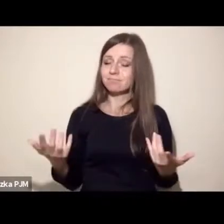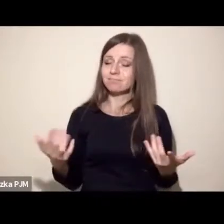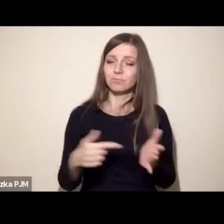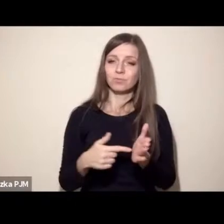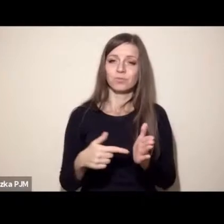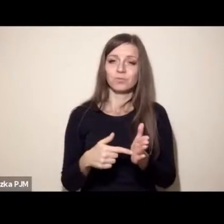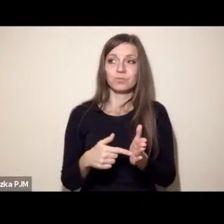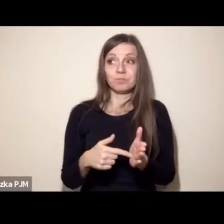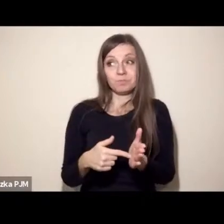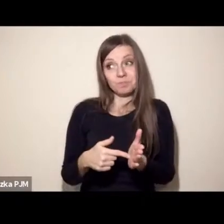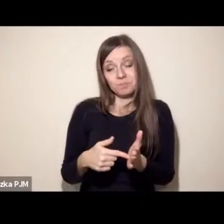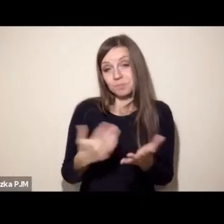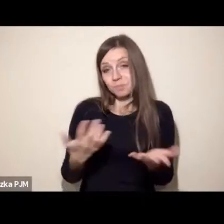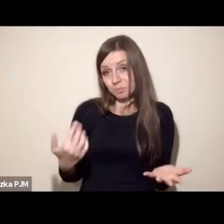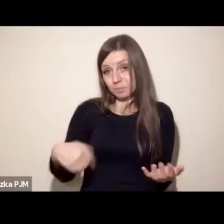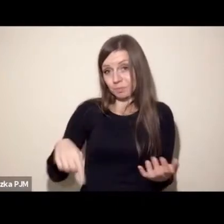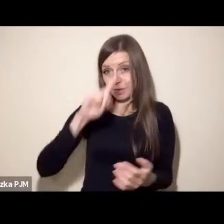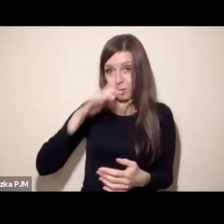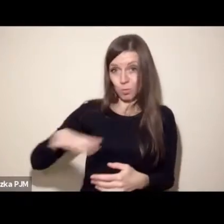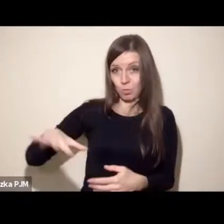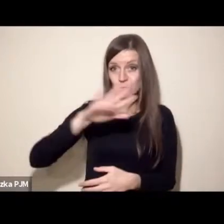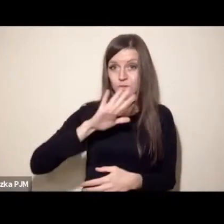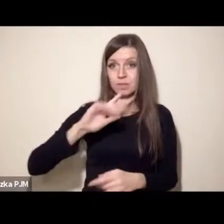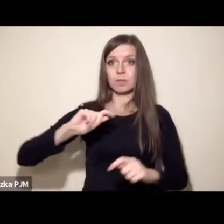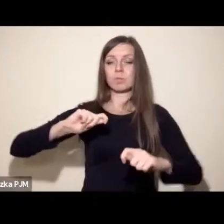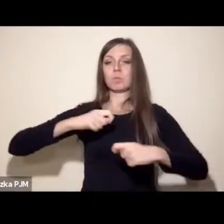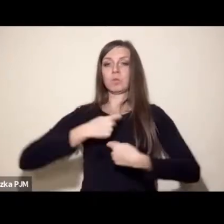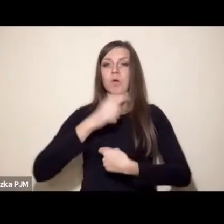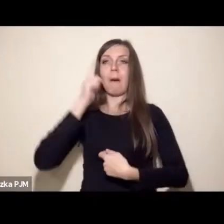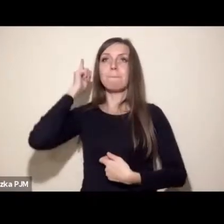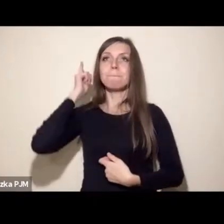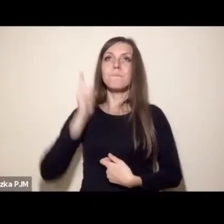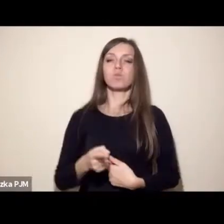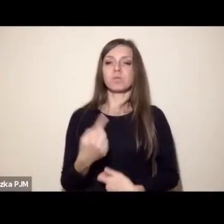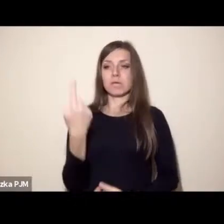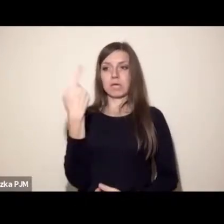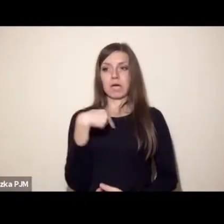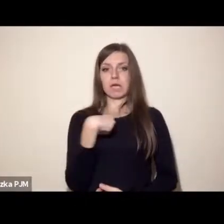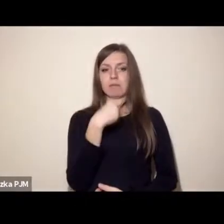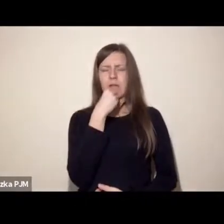mówić w tym momencie, że jako społeczeństwo jesteśmy zmuszeni do tego, żeby jeść mięso,